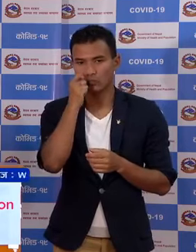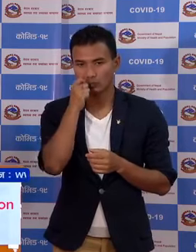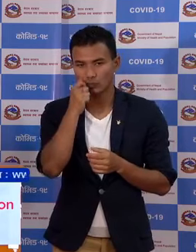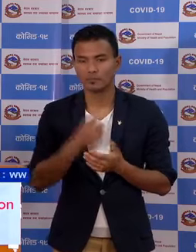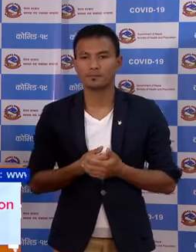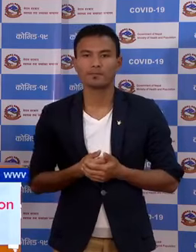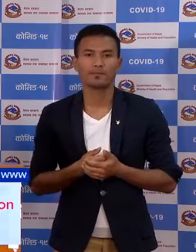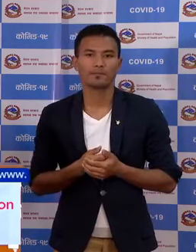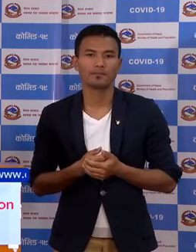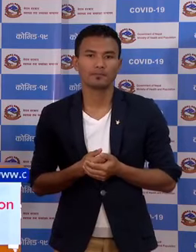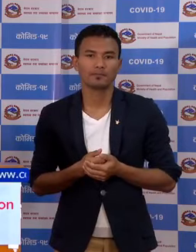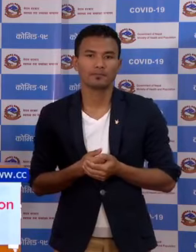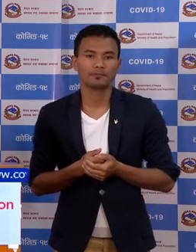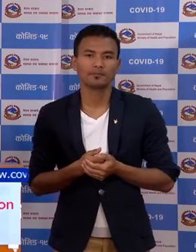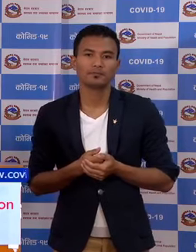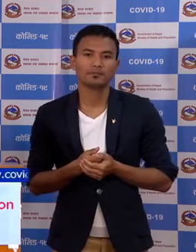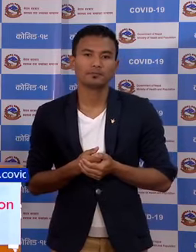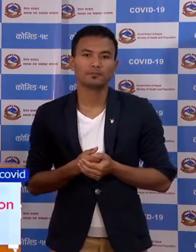पूरूस